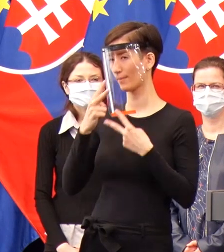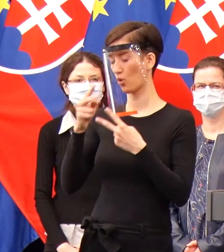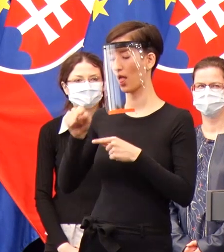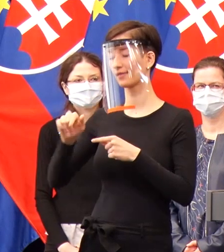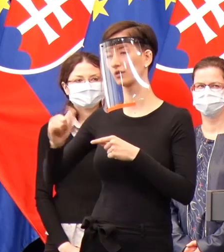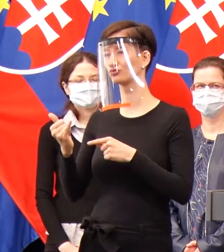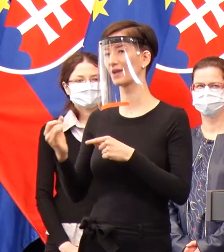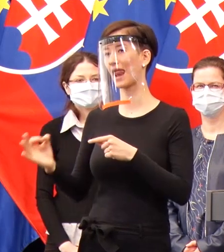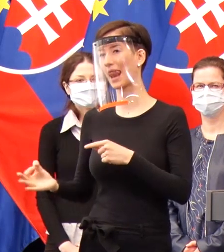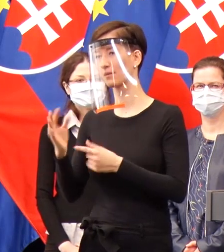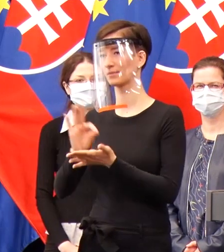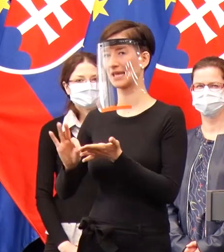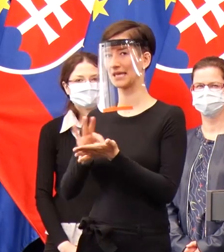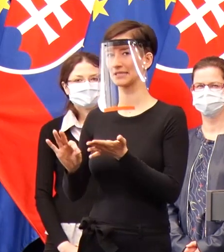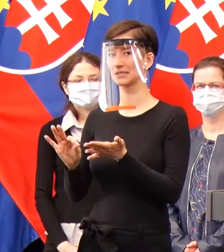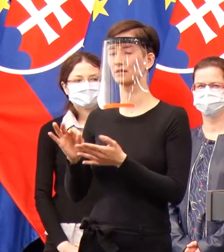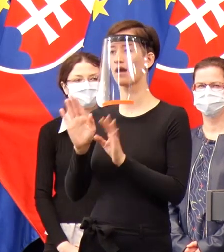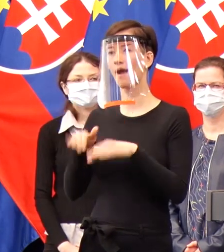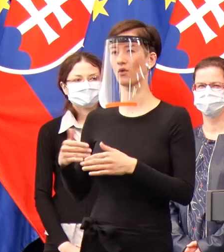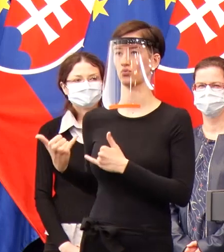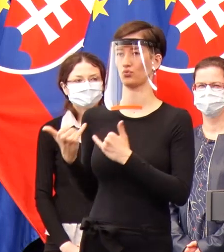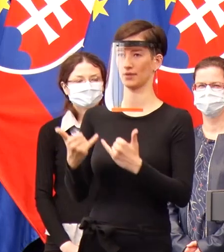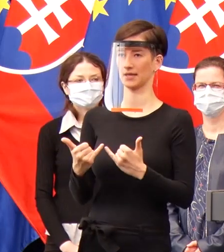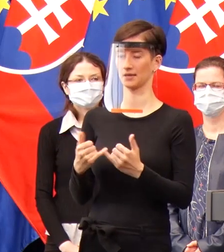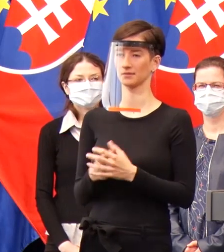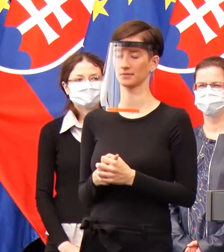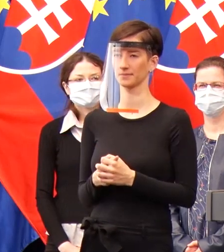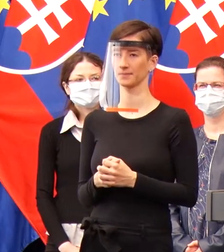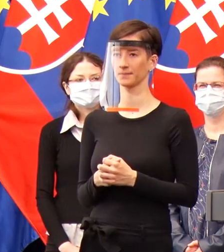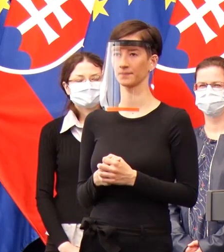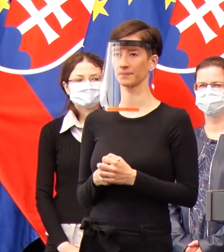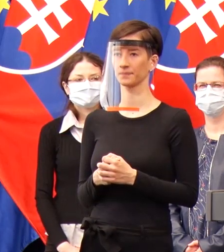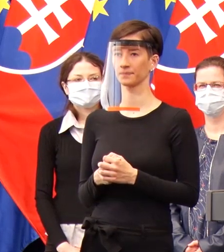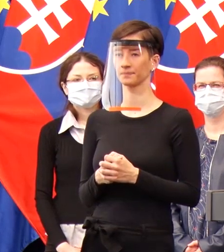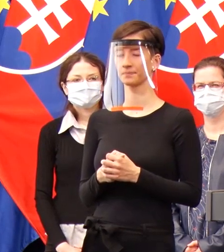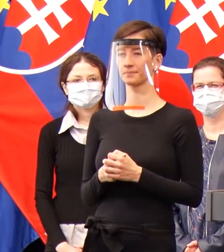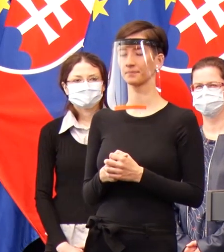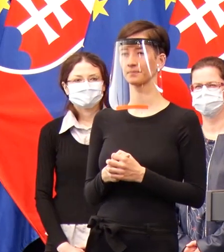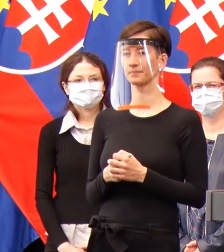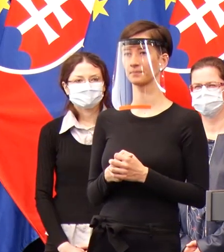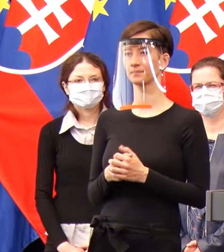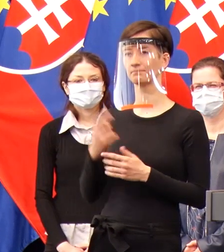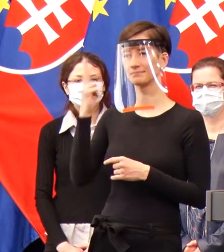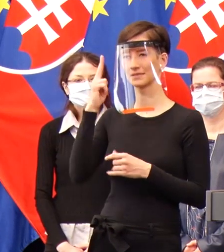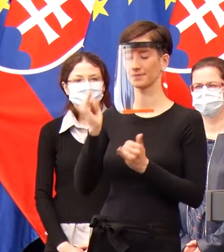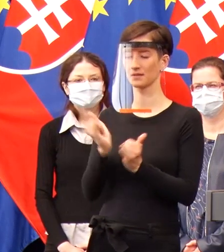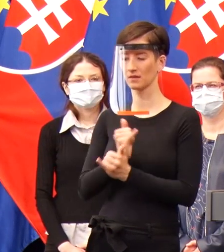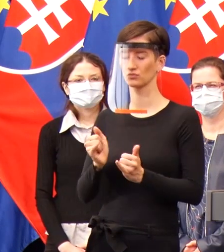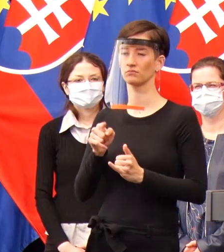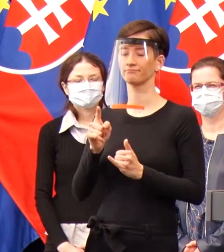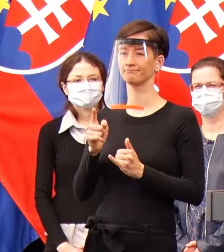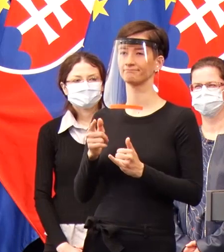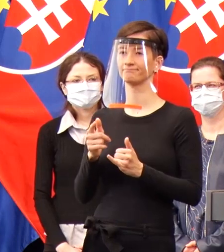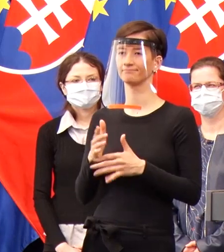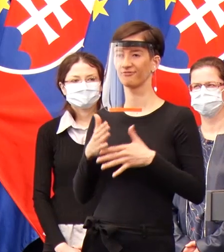tú situáciu, ktorú tu práve dnes na Slovensku zažívame, a na tie konkrétne vzorky vírusov, ktoré